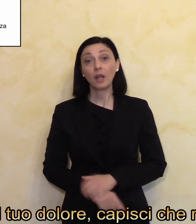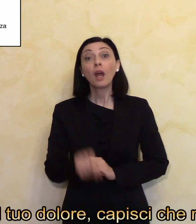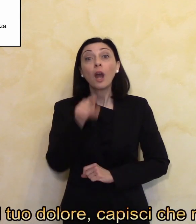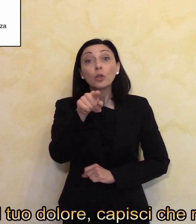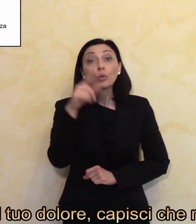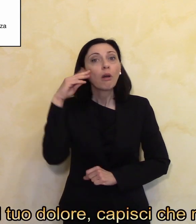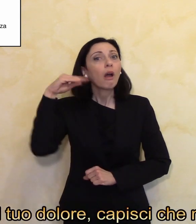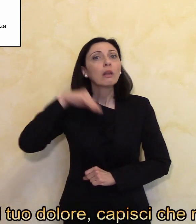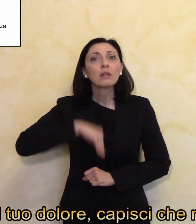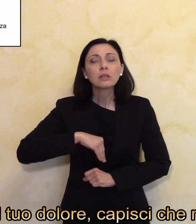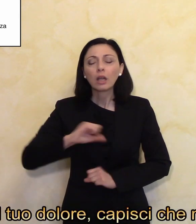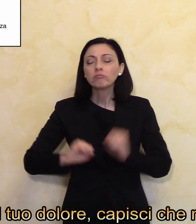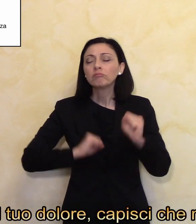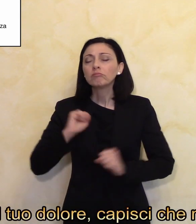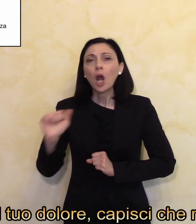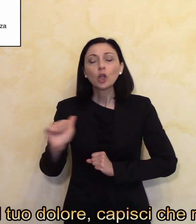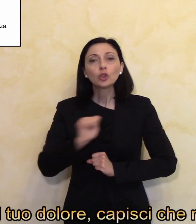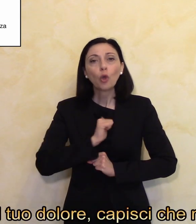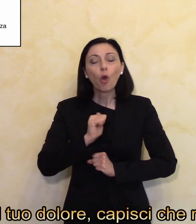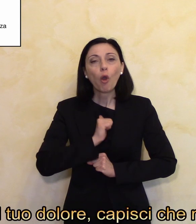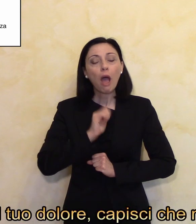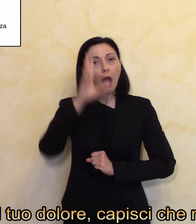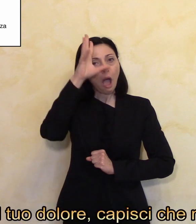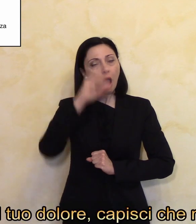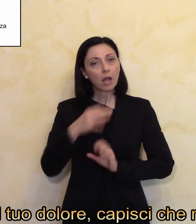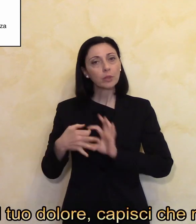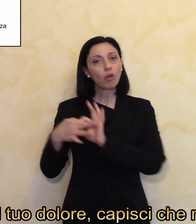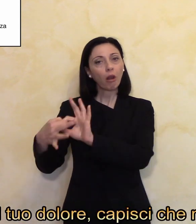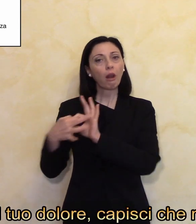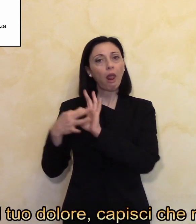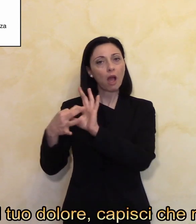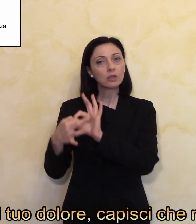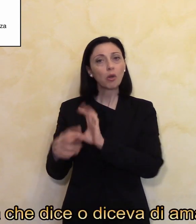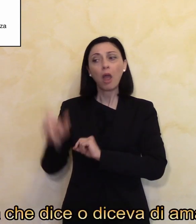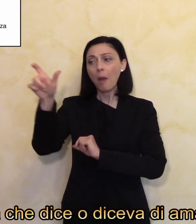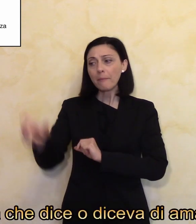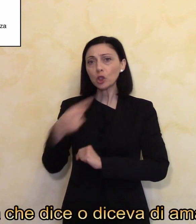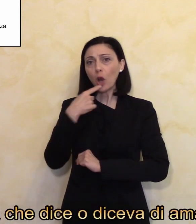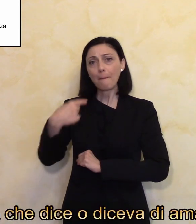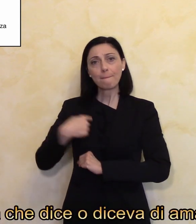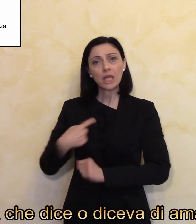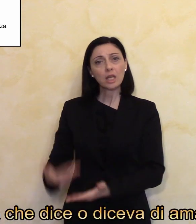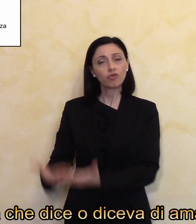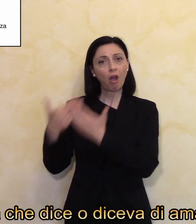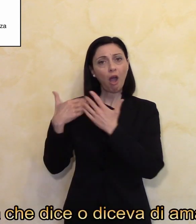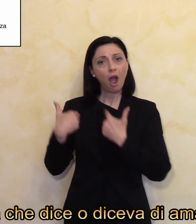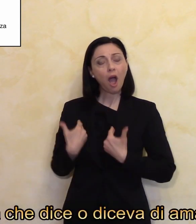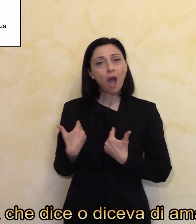Ti senti sola nel tuo dolore. Capisci che nella relazione con la persona che dice o diceva di